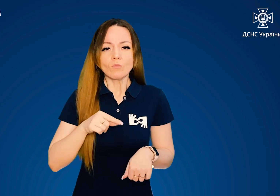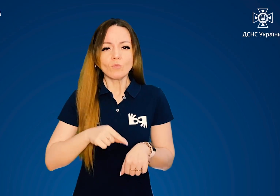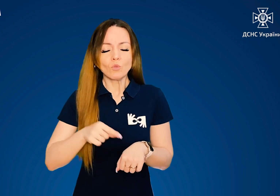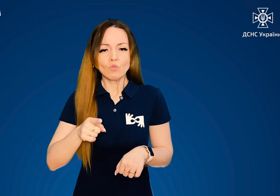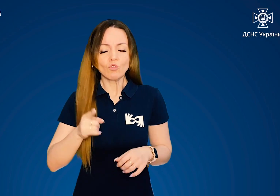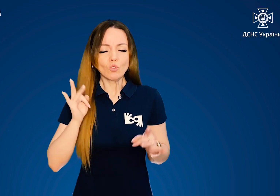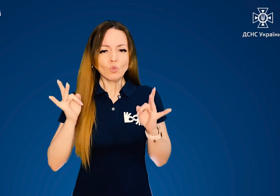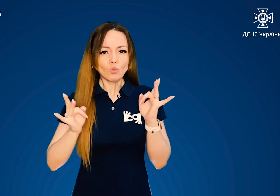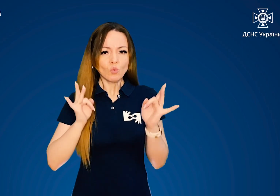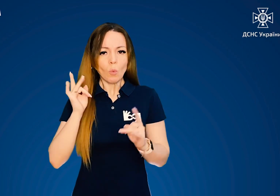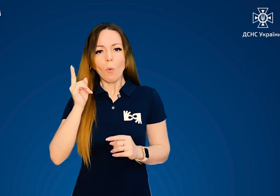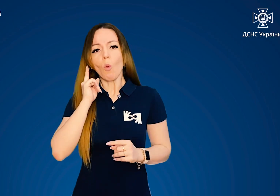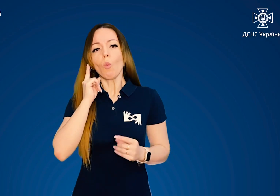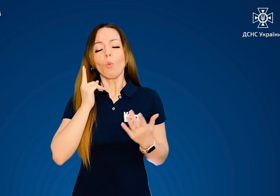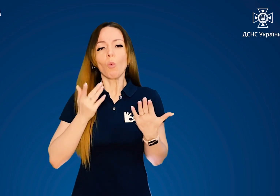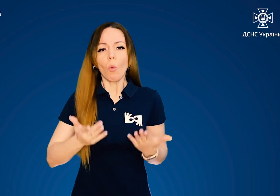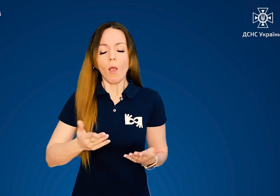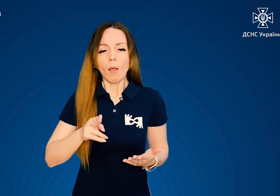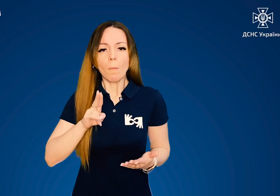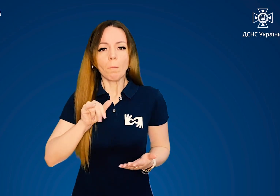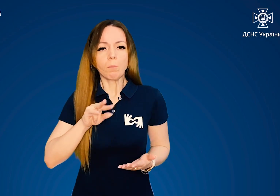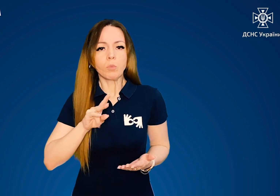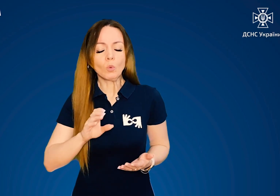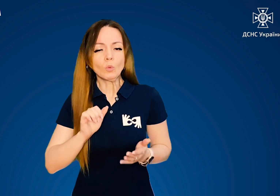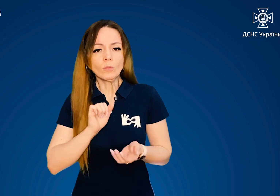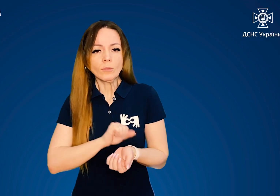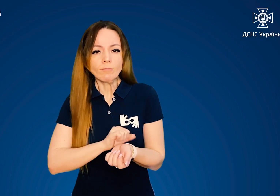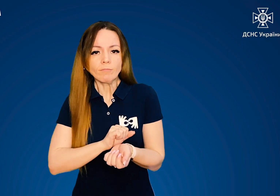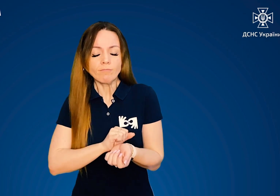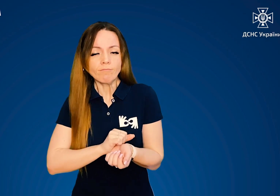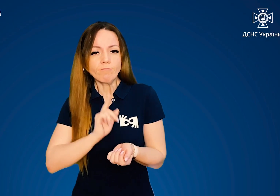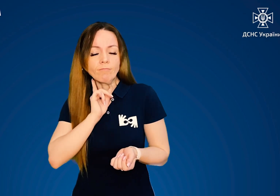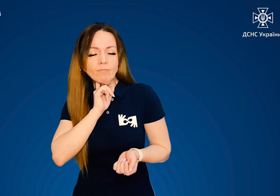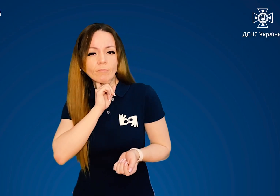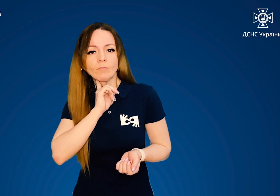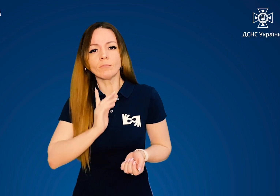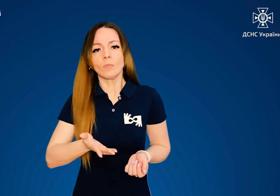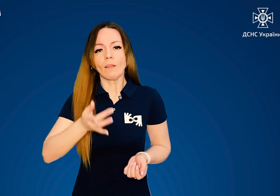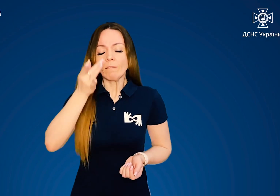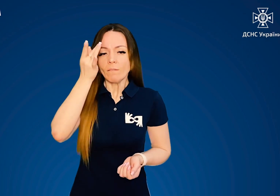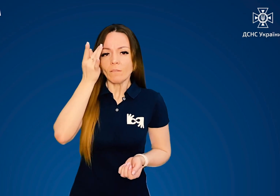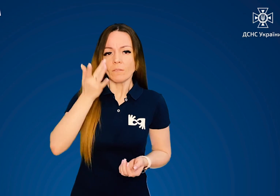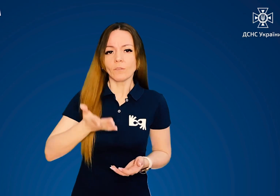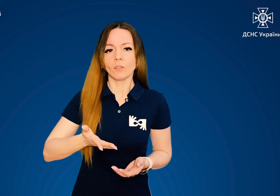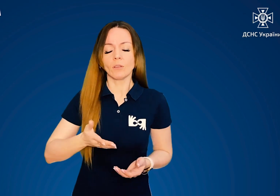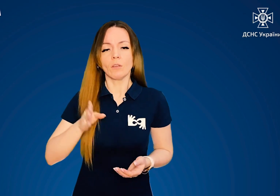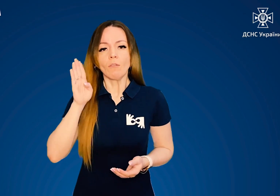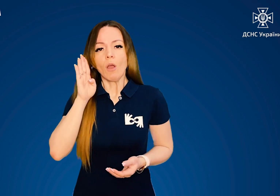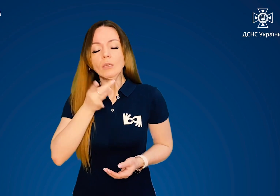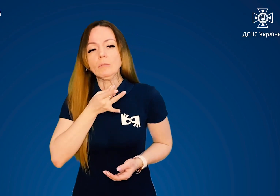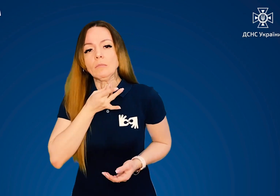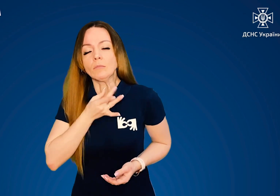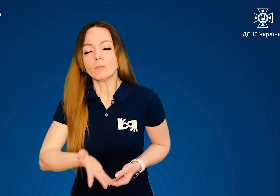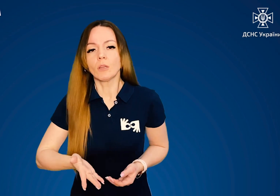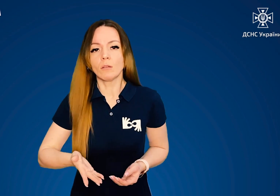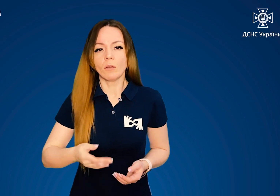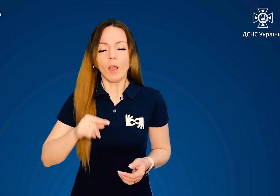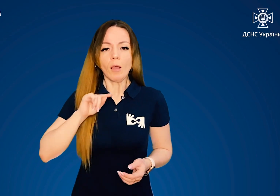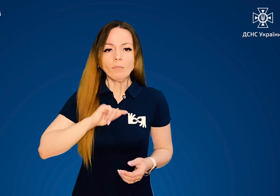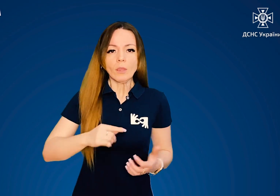відчувається шум у вухах, пульсація великих артерій, головний біль, спрага, загальна тривога,